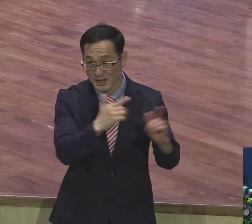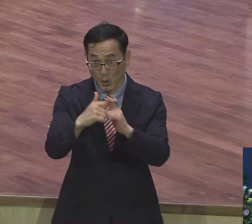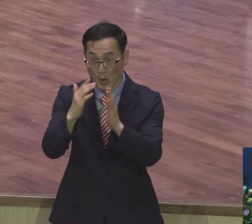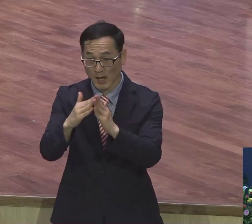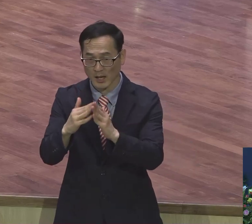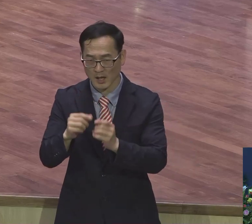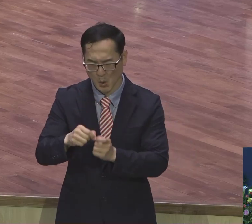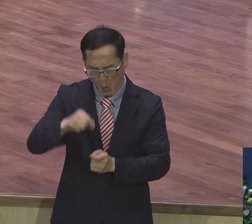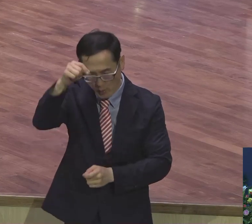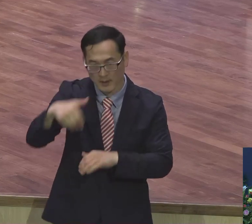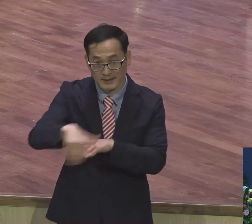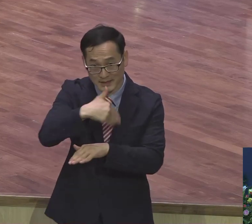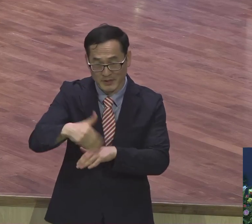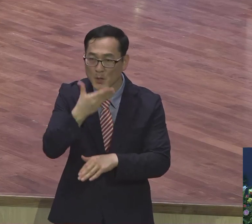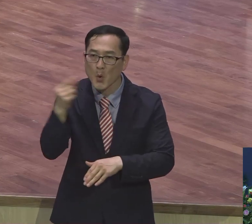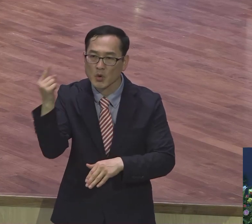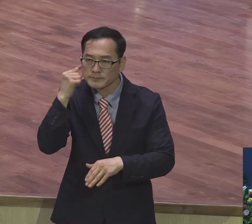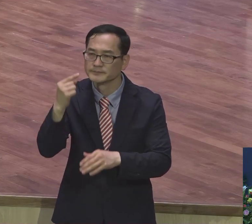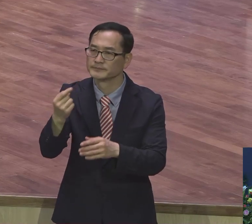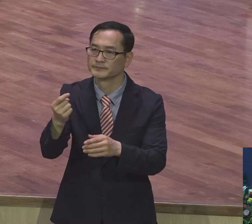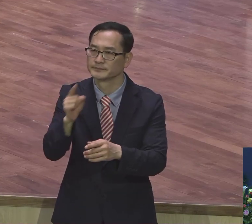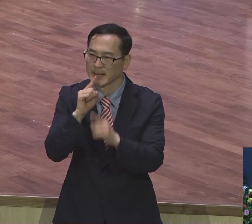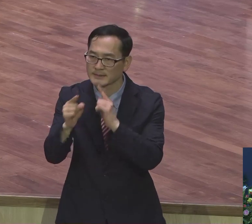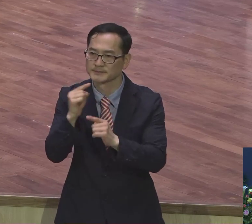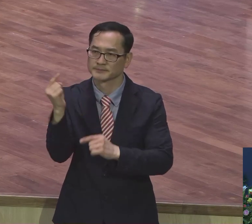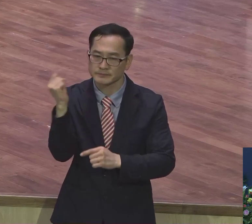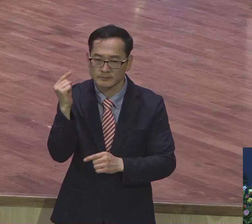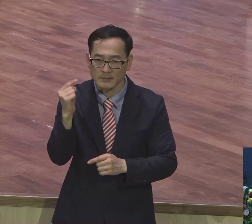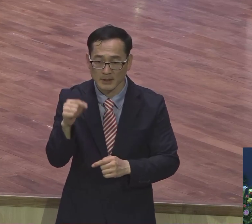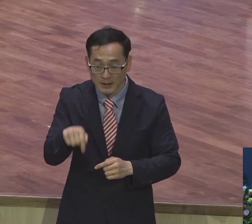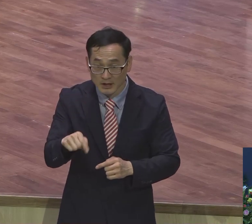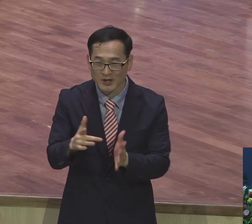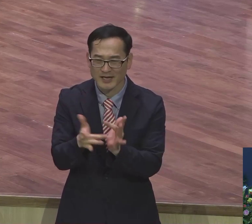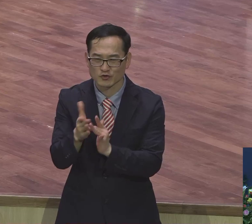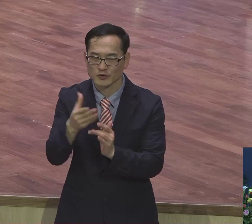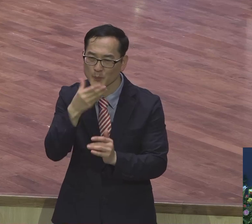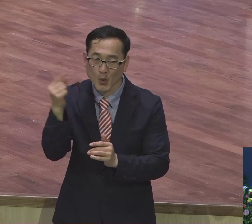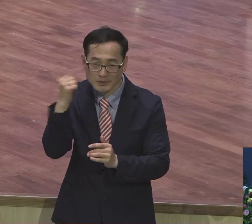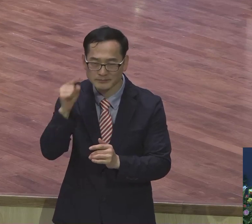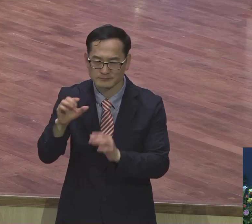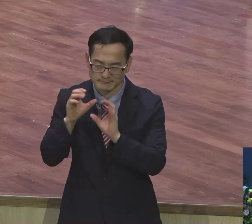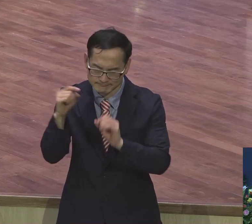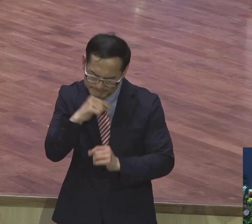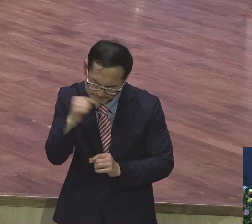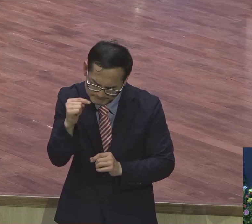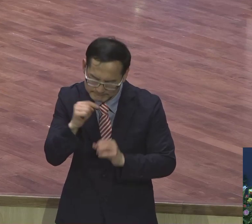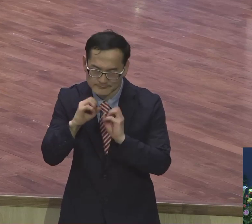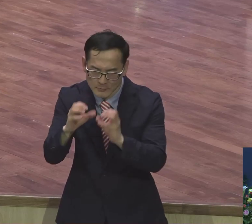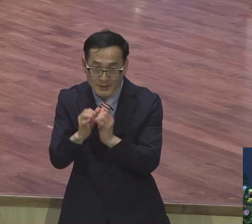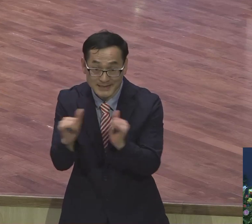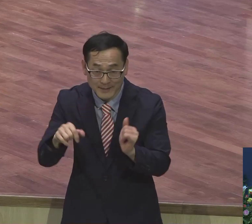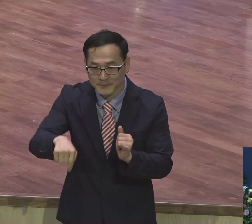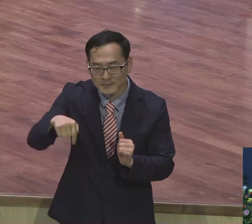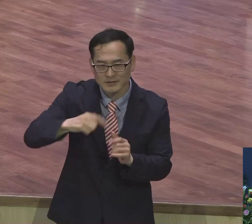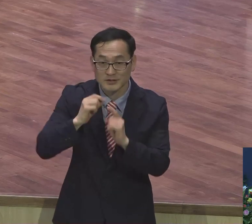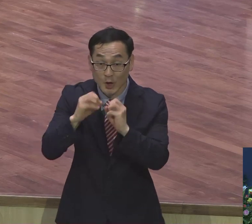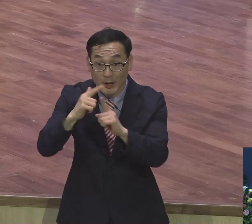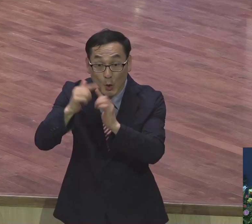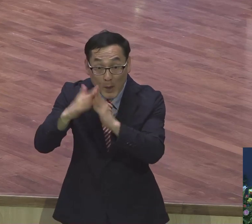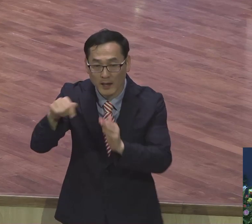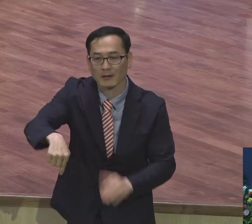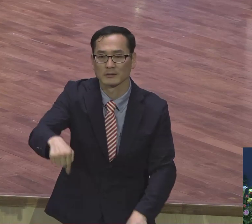들었어요. 예원계처럼 복음이 강한 교회는 지구촌이 없어요. 이 복음을 듣고 훈련을 잃고 여러 가지